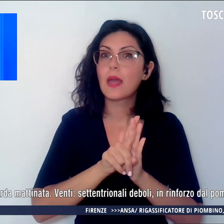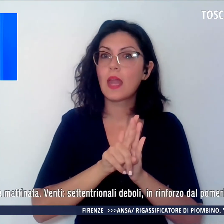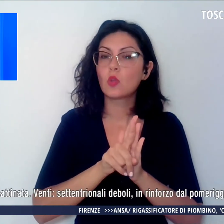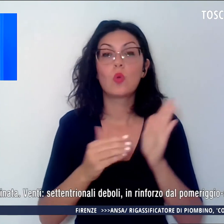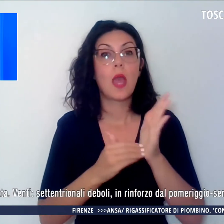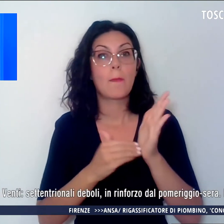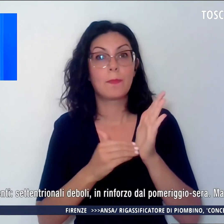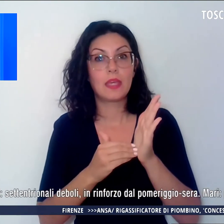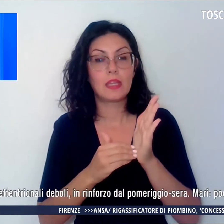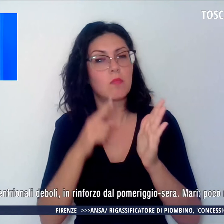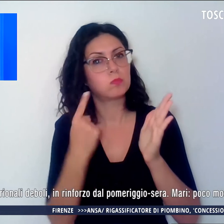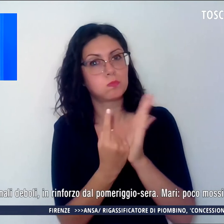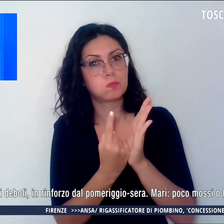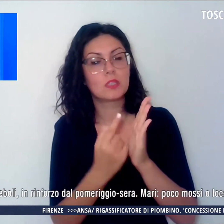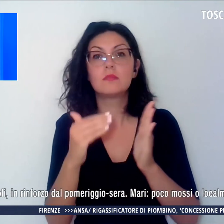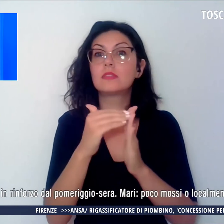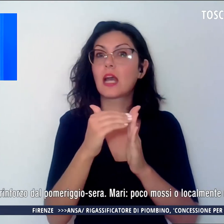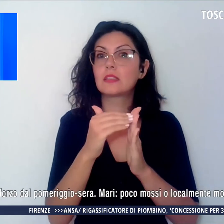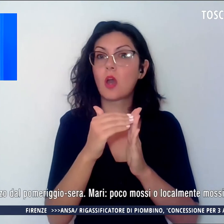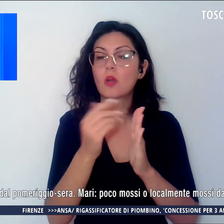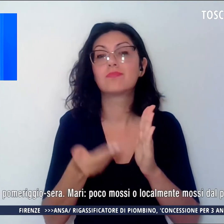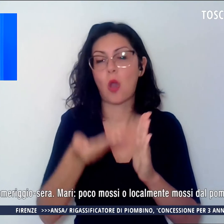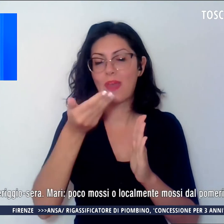stazionari e le massime in aumento.